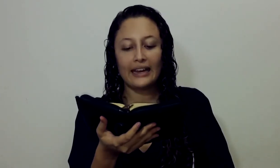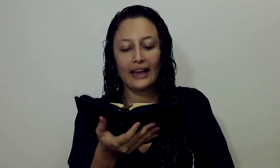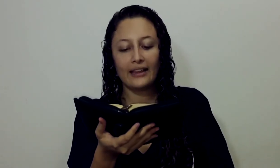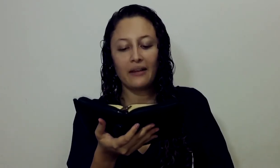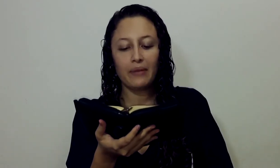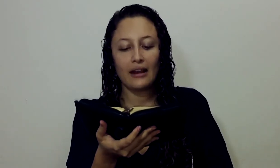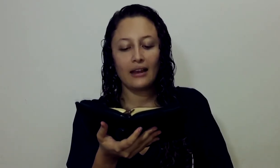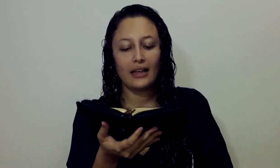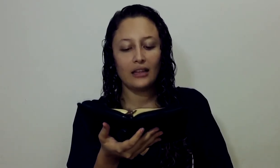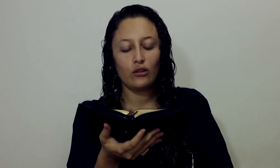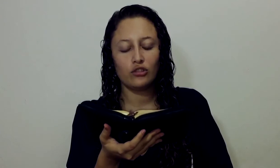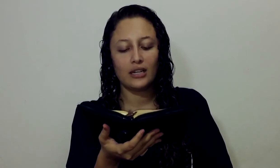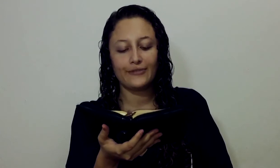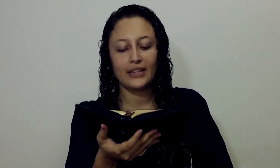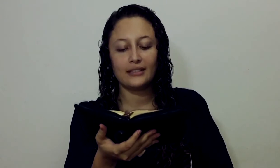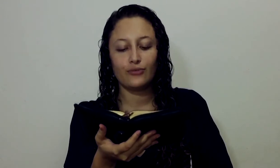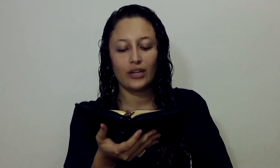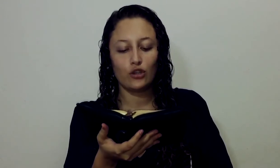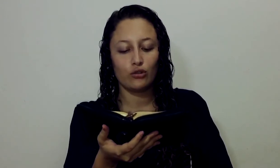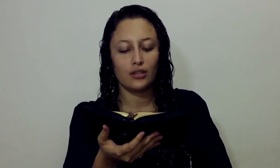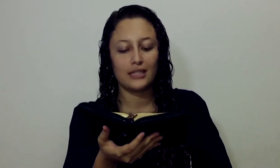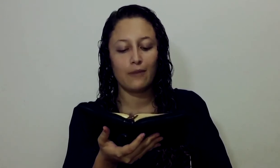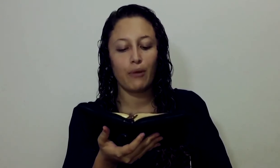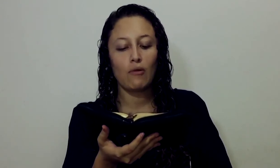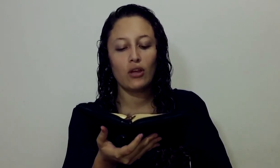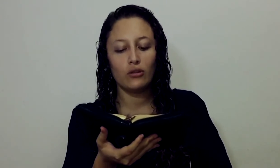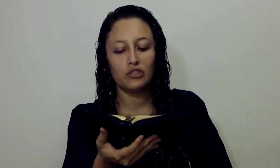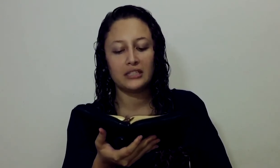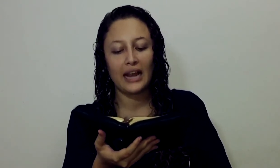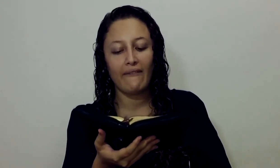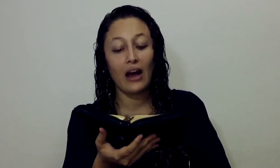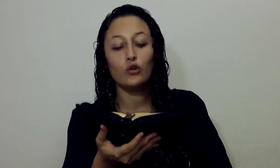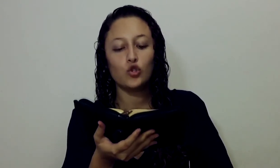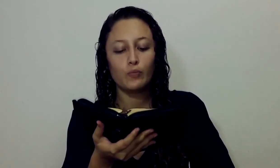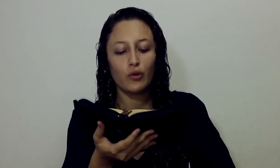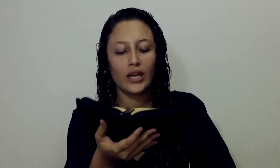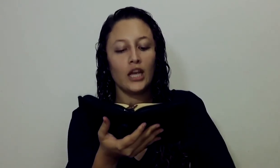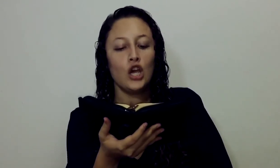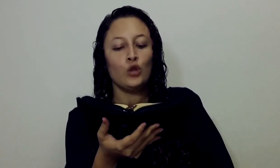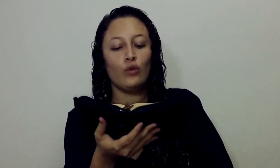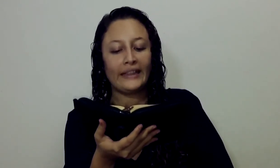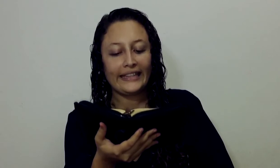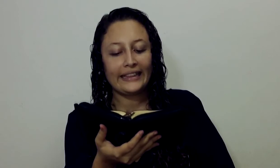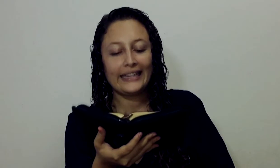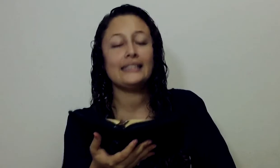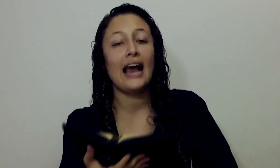su pueblo Tratará De cambiar La ley De Dios Y las fiestas Religiosas Y el pueblo De Dios Estará bajo Su poder